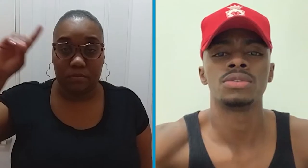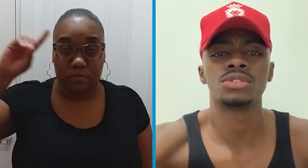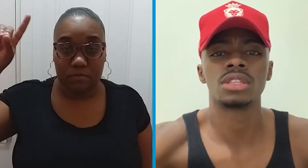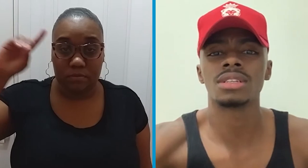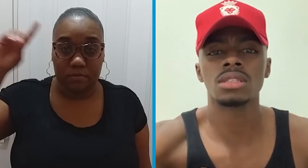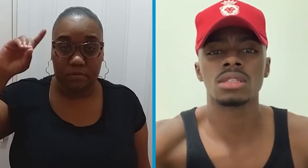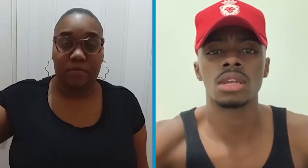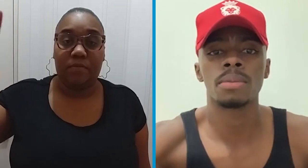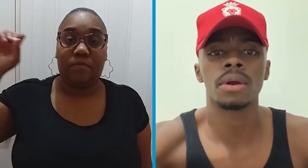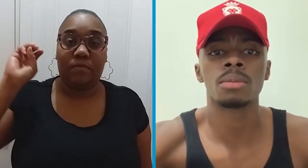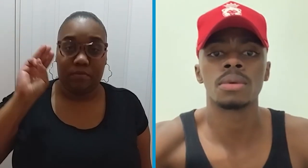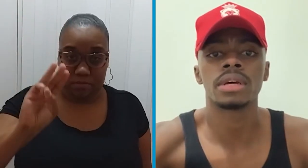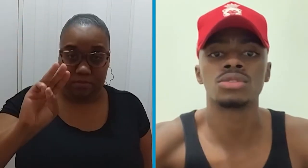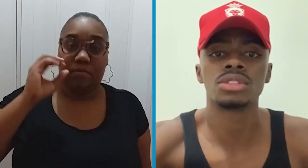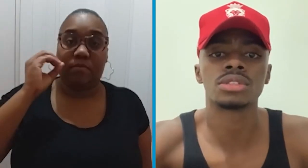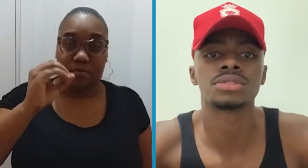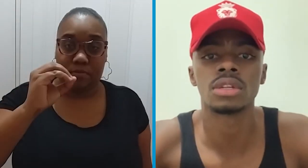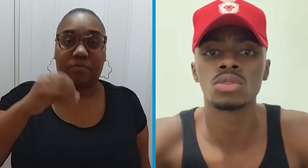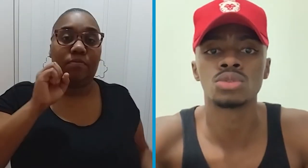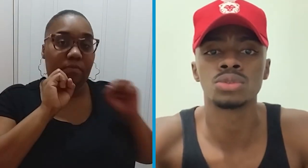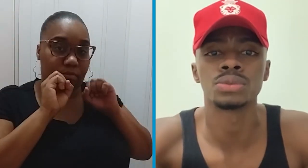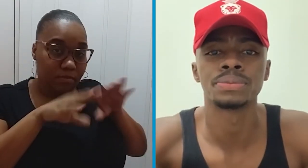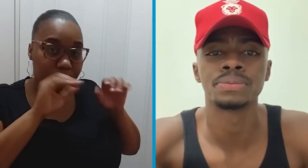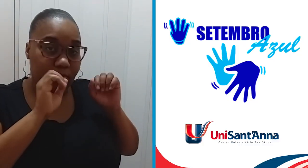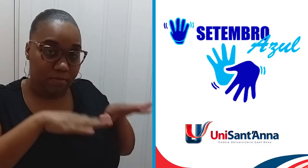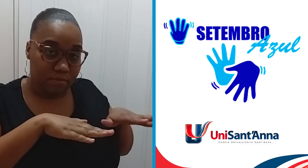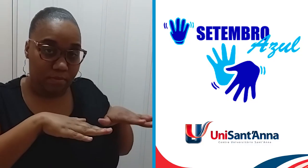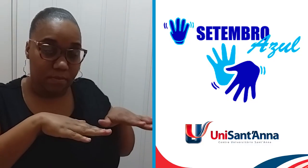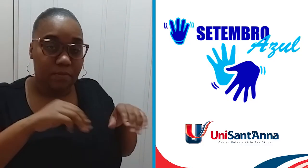No dia 30 de setembro é o Dia Internacional do Surdo.